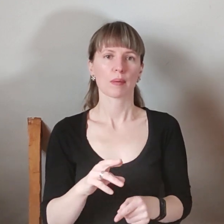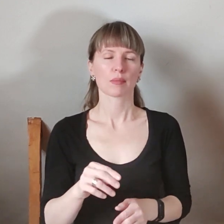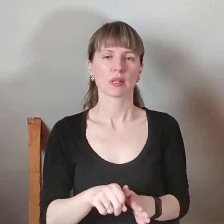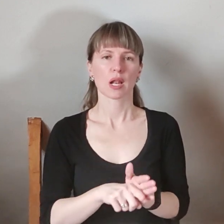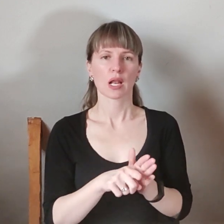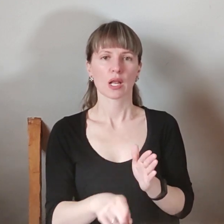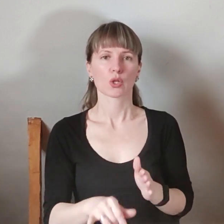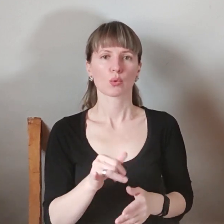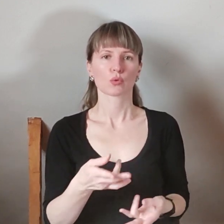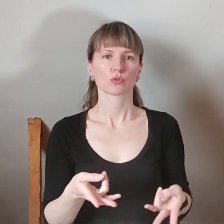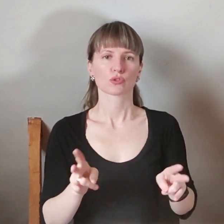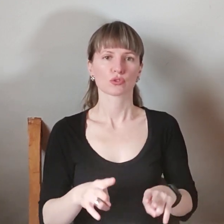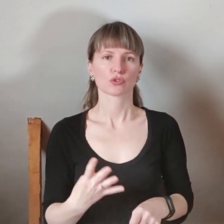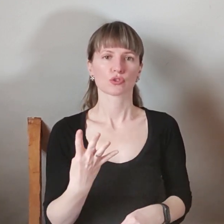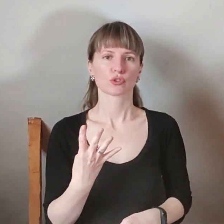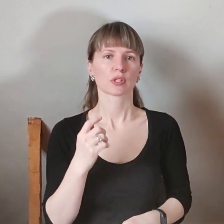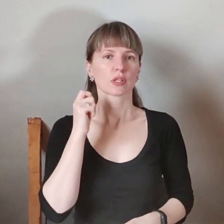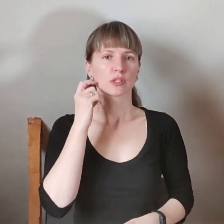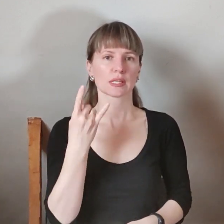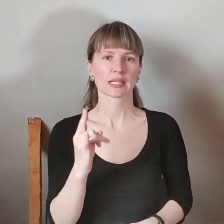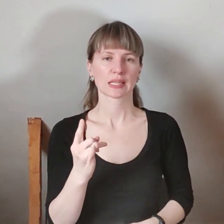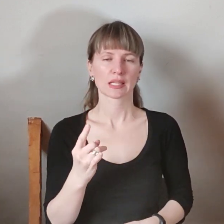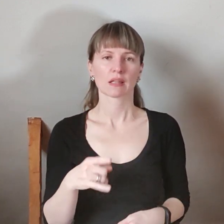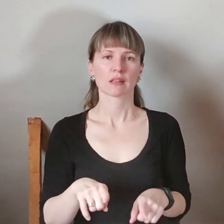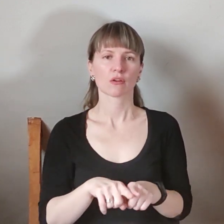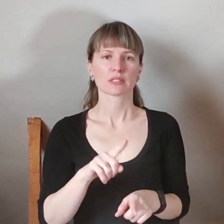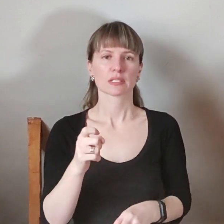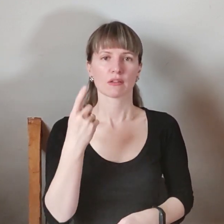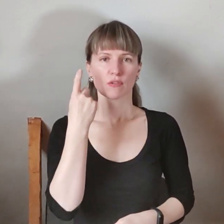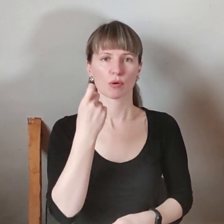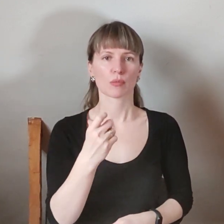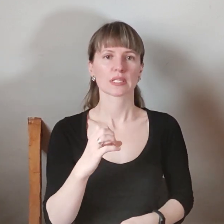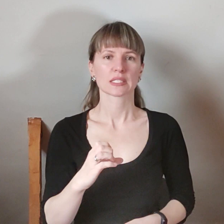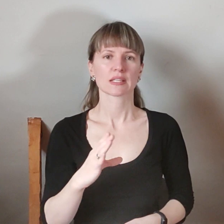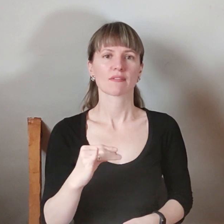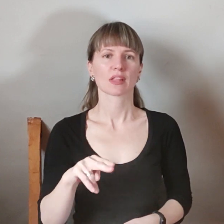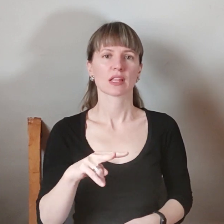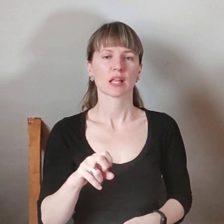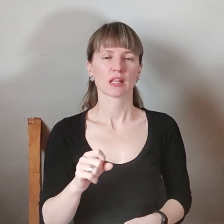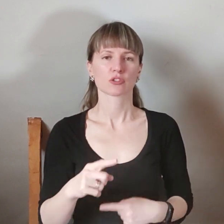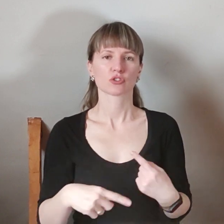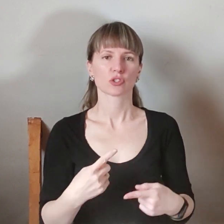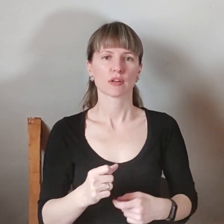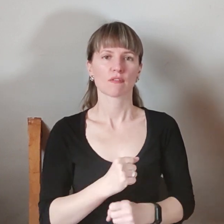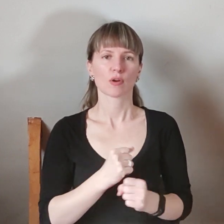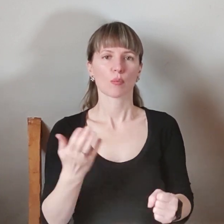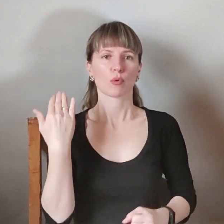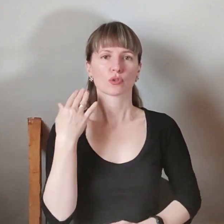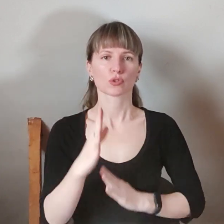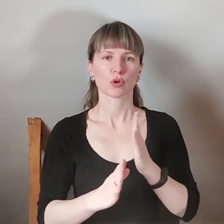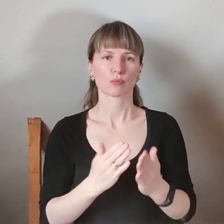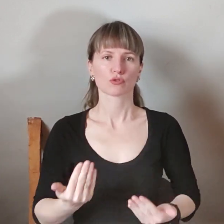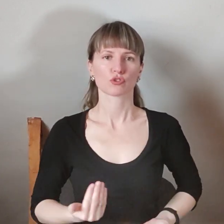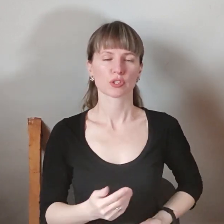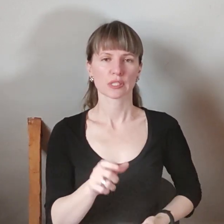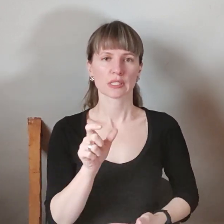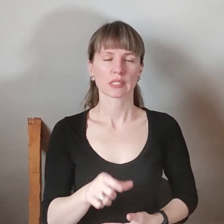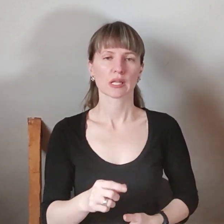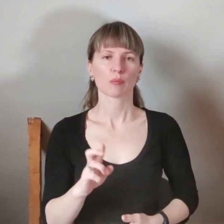Яни залишилася 4-річна дитина. Також, за інформацією Олександра Свідла, через вибух минулої доби житель Бердянська отримав уламкове поранення.